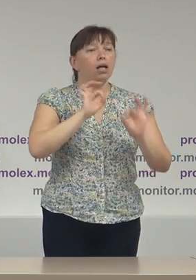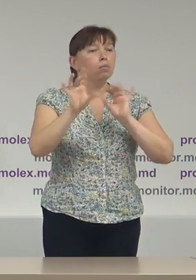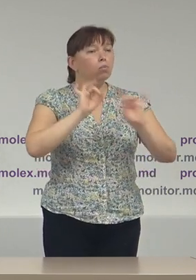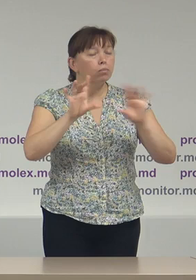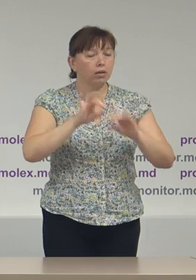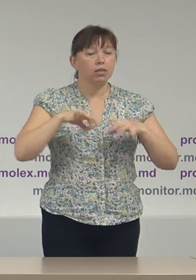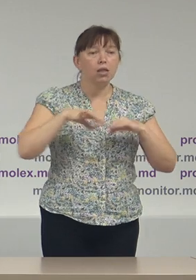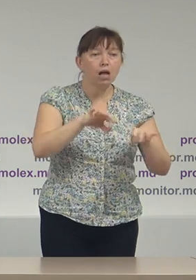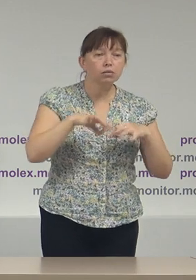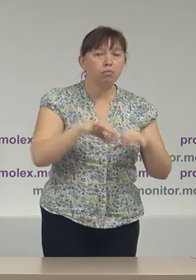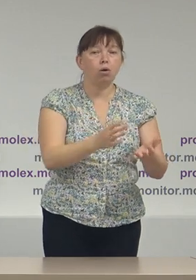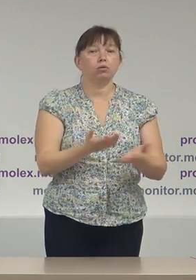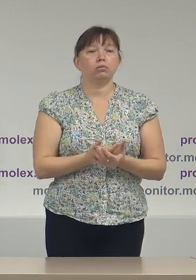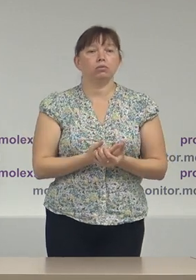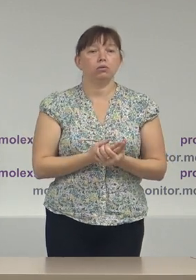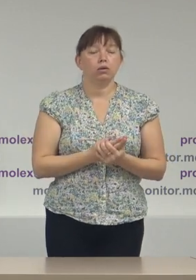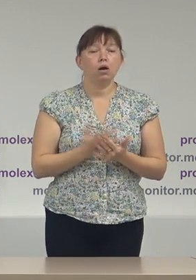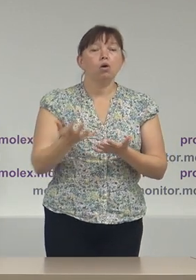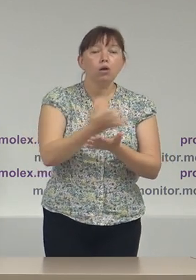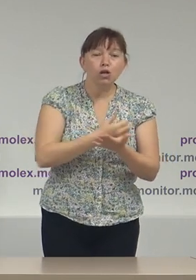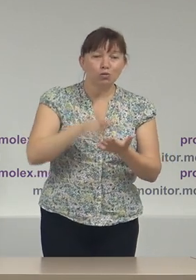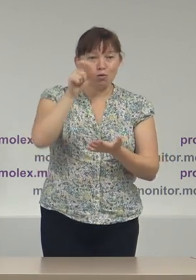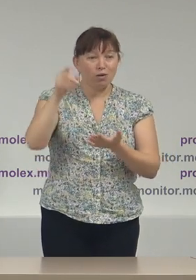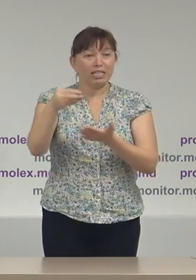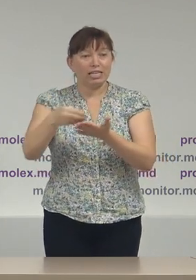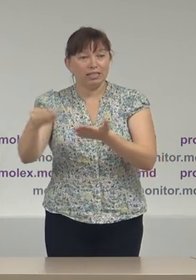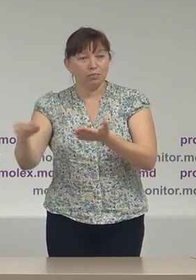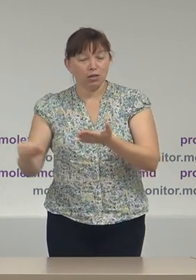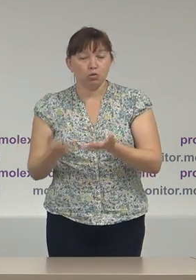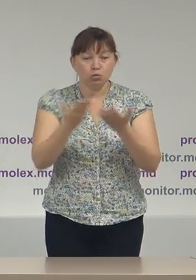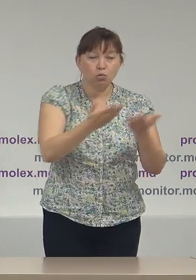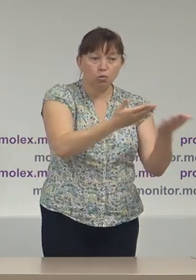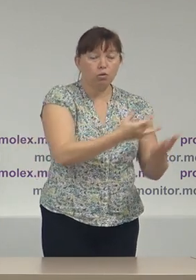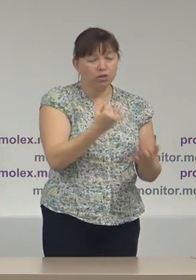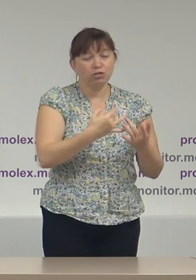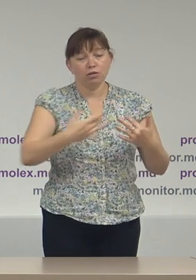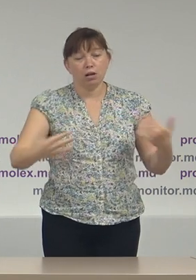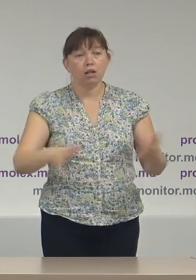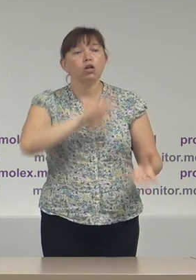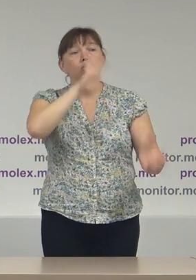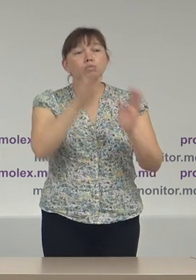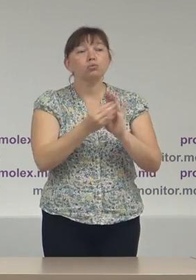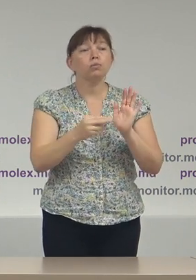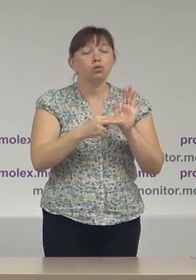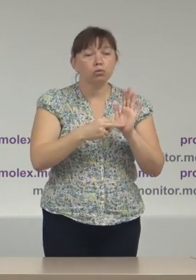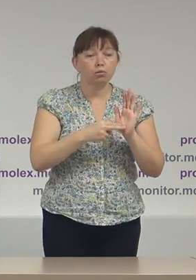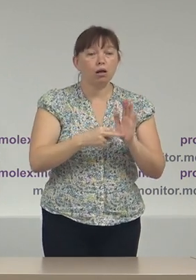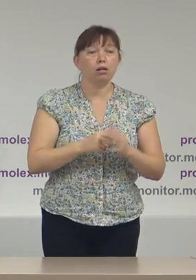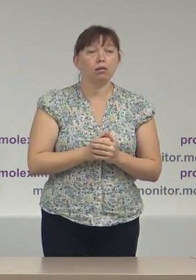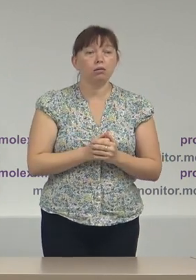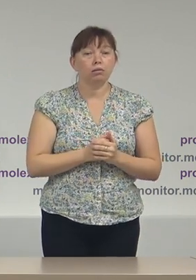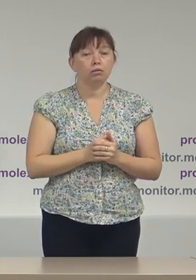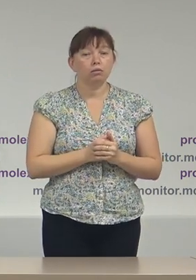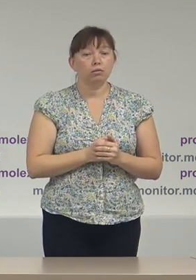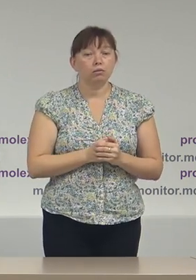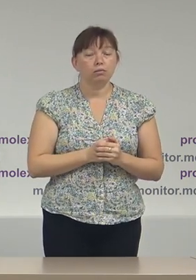transport colectori de semnături etc., sumă totală estimată de observatorii